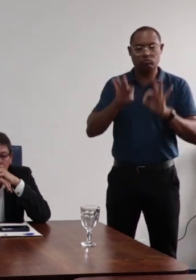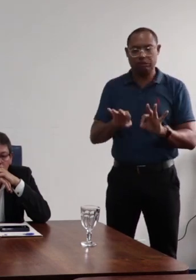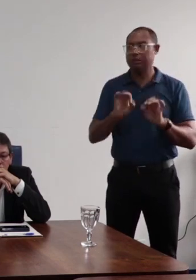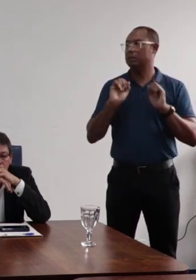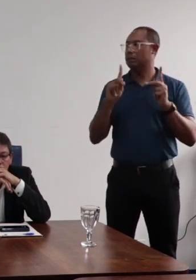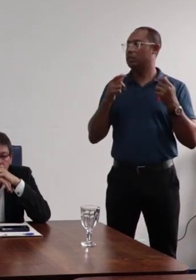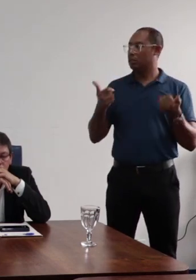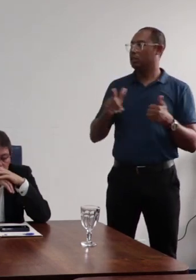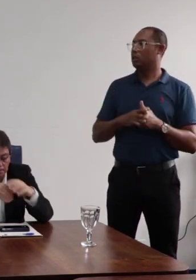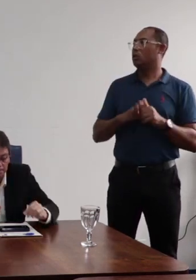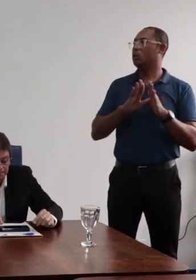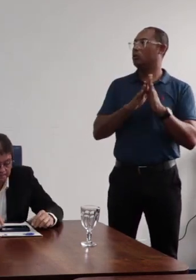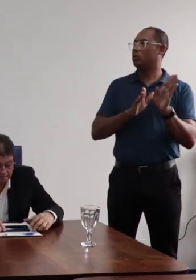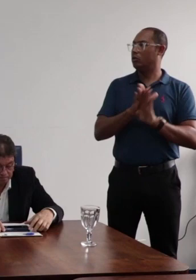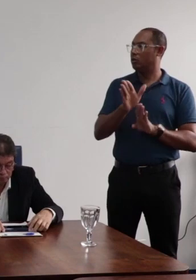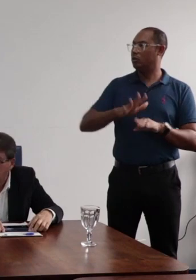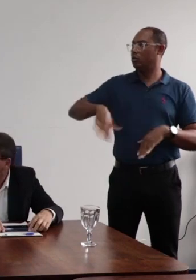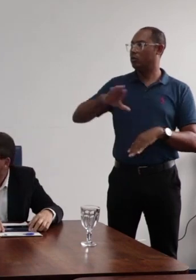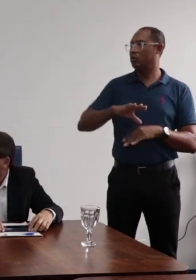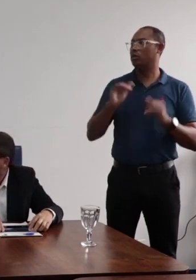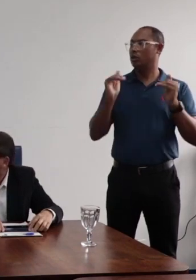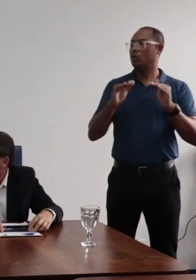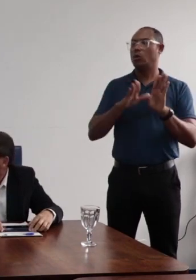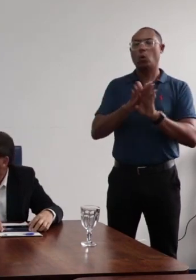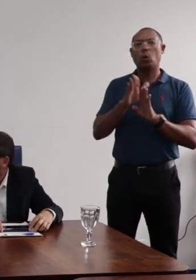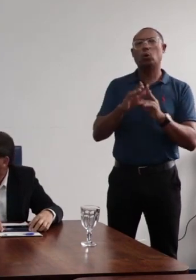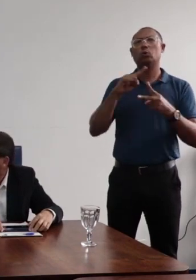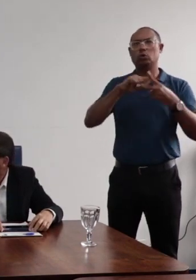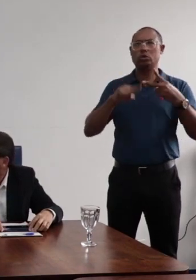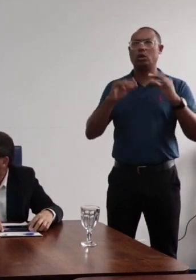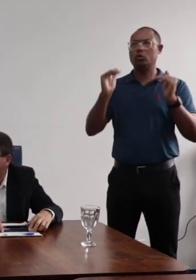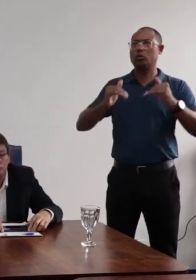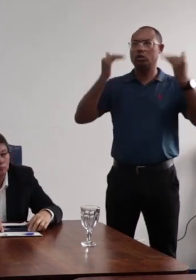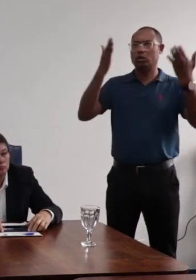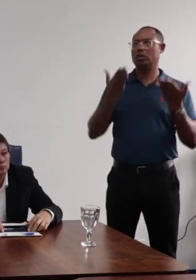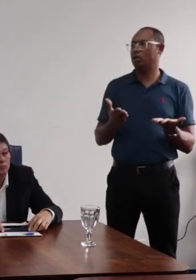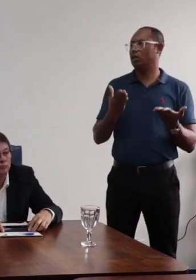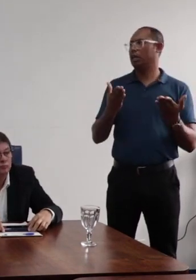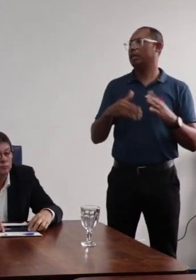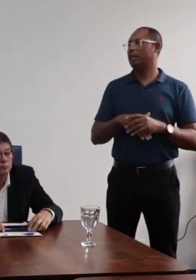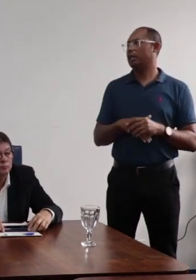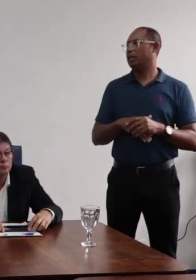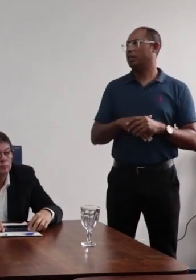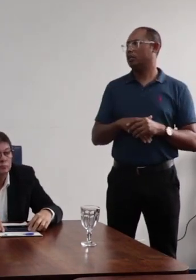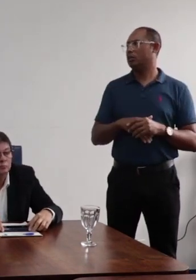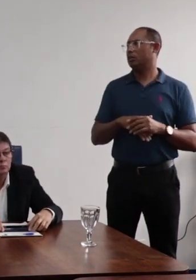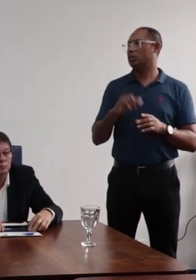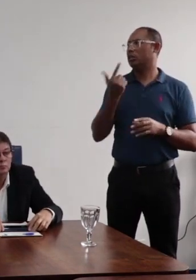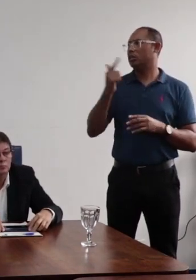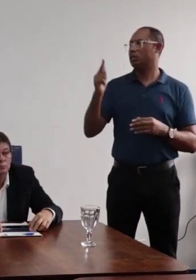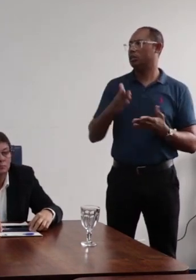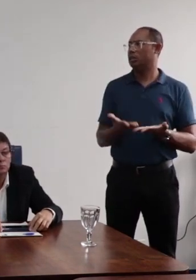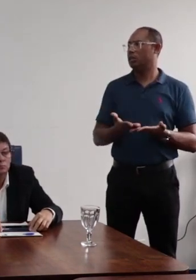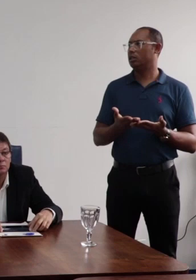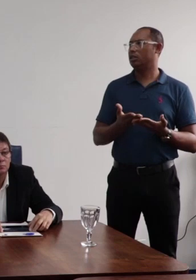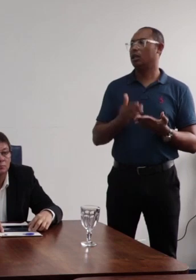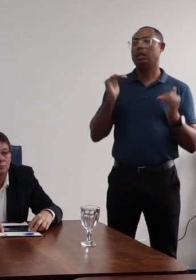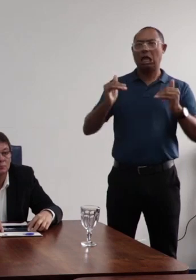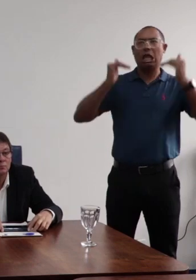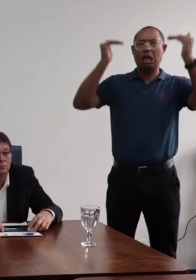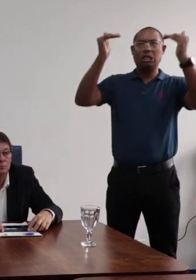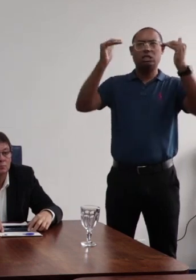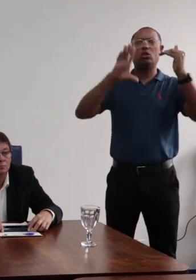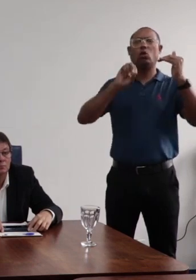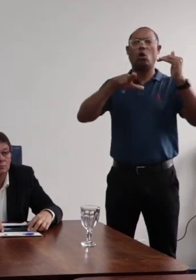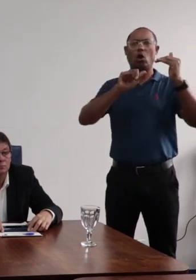Tá bom? Quanto ao conselho, não existe um conselho, os dois são superiores, estão no mesmo nível. Não existe, esse está acima